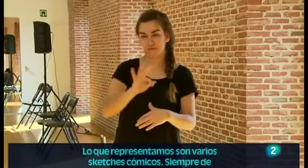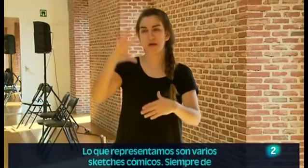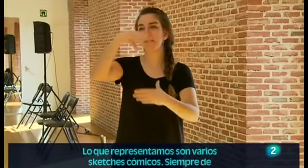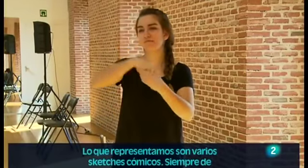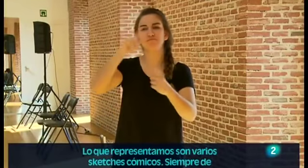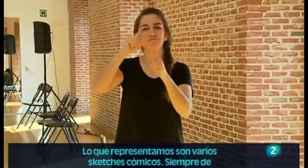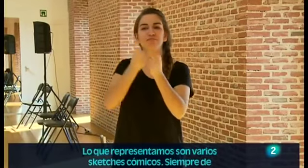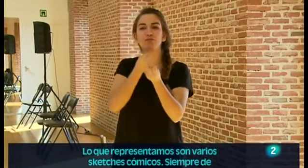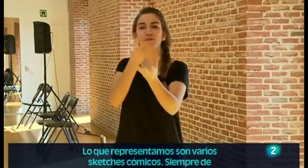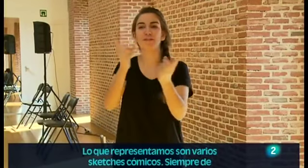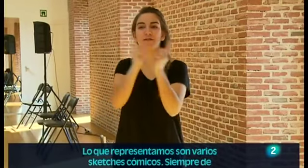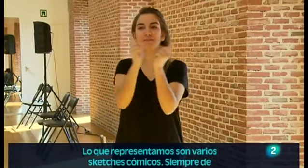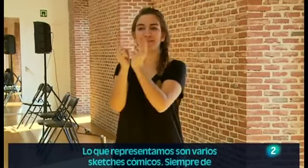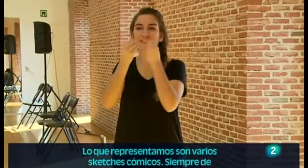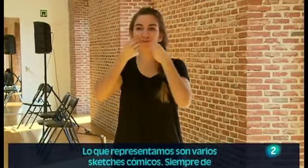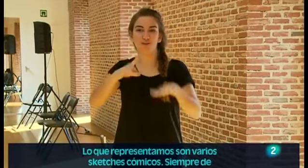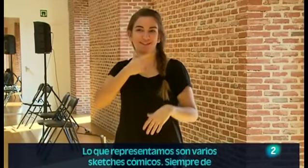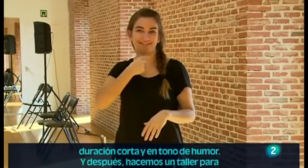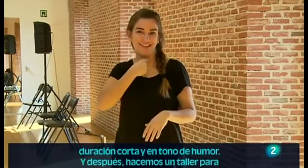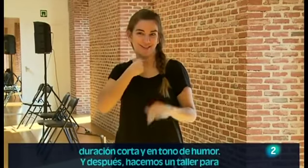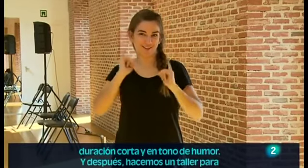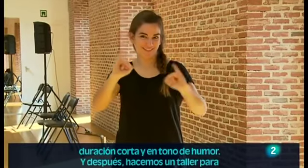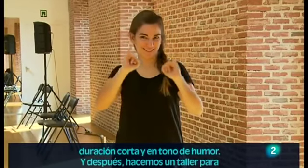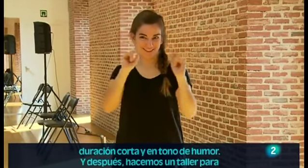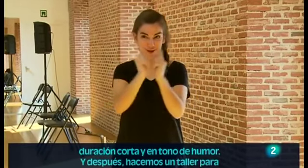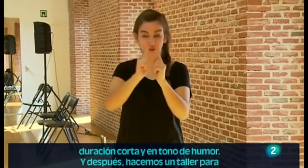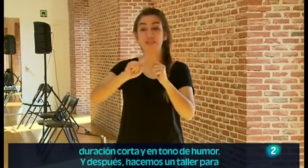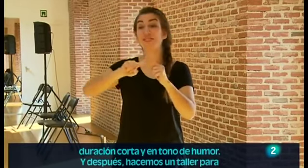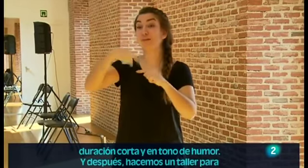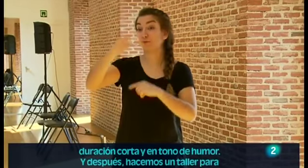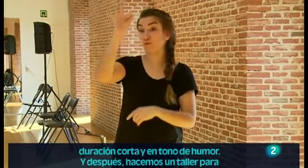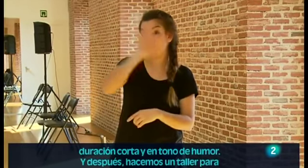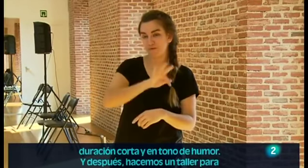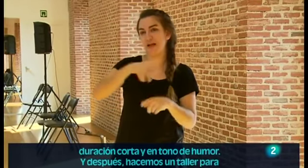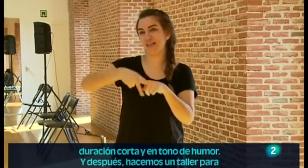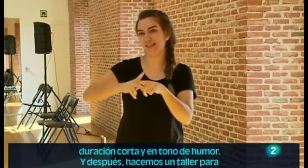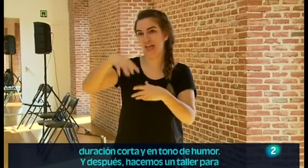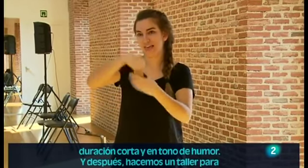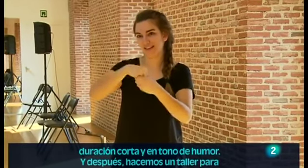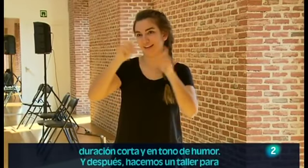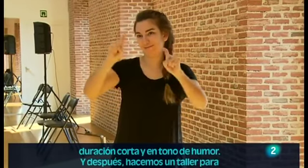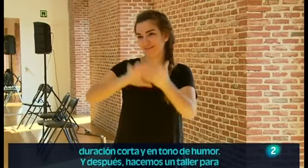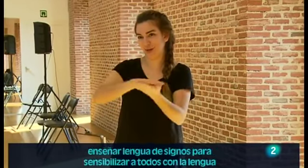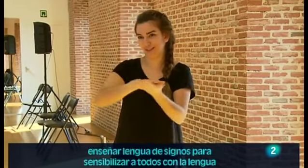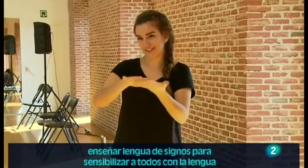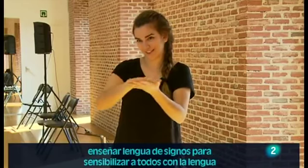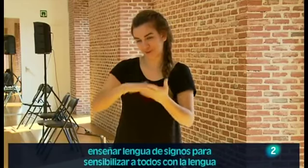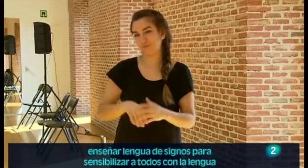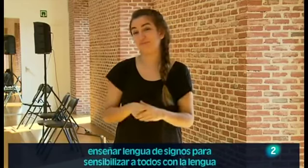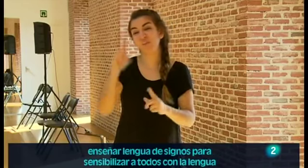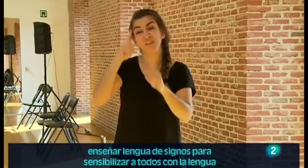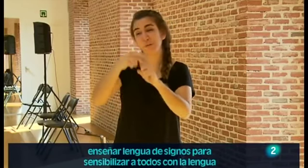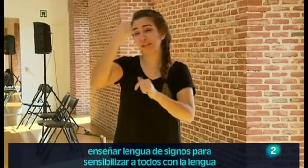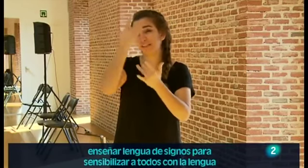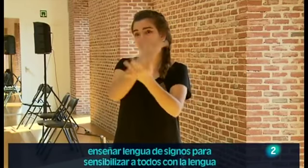representamos son varios sketches cómicos, siempre de duración corta y en tono de humor. Y después hacemos un taller para enseñar lengua de